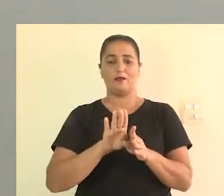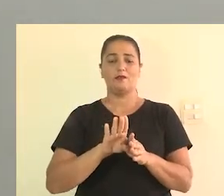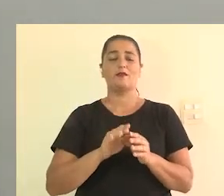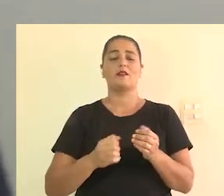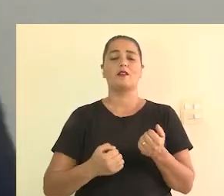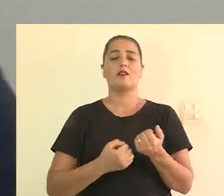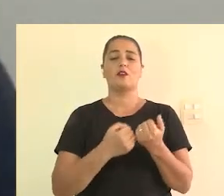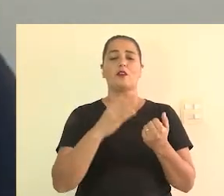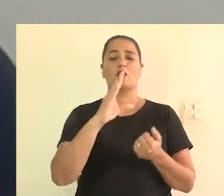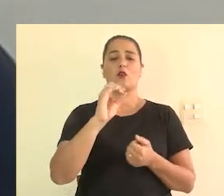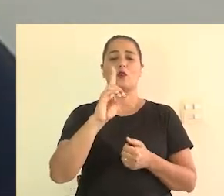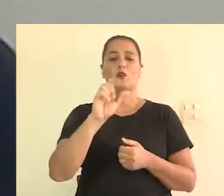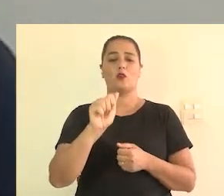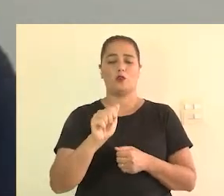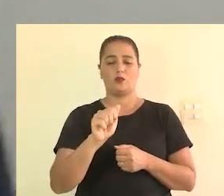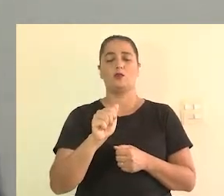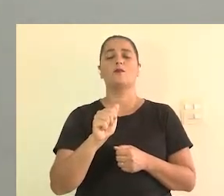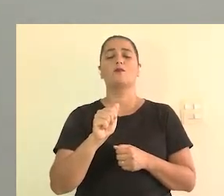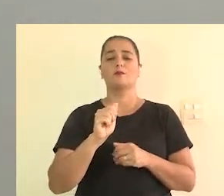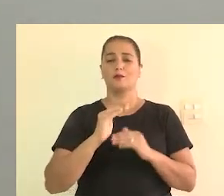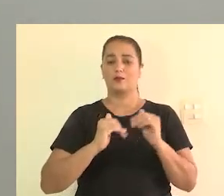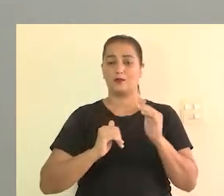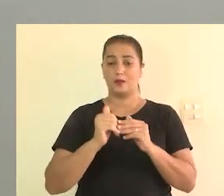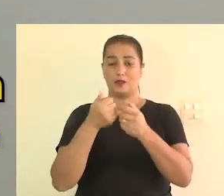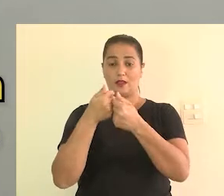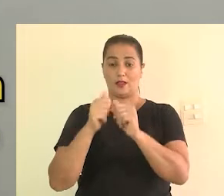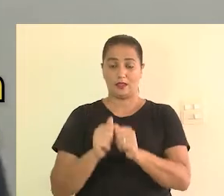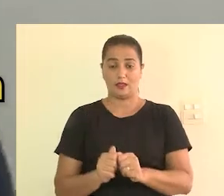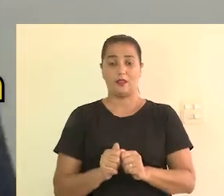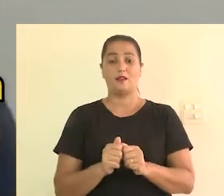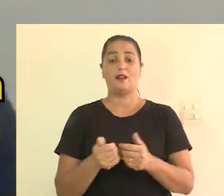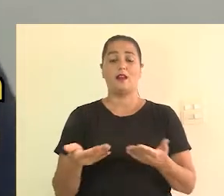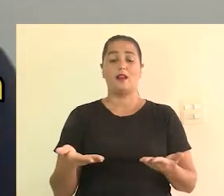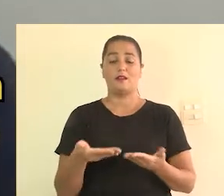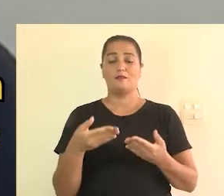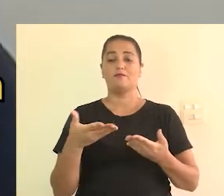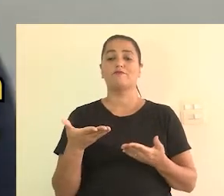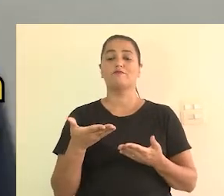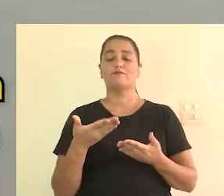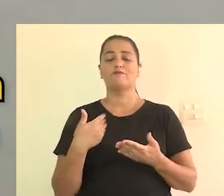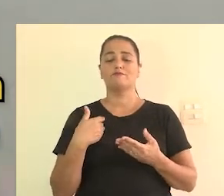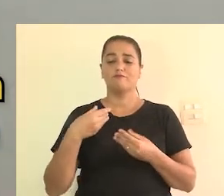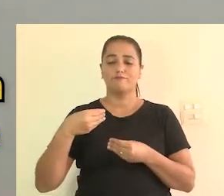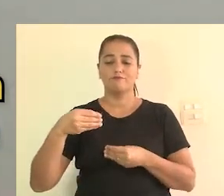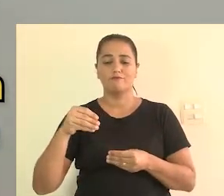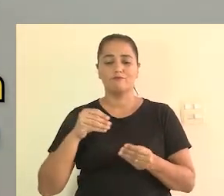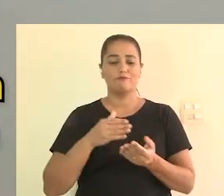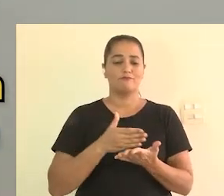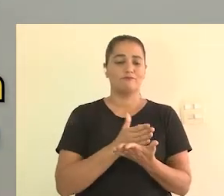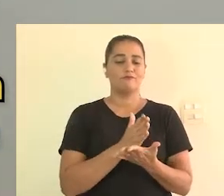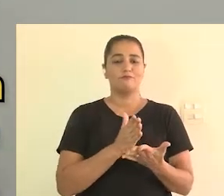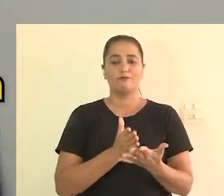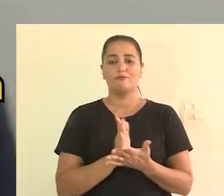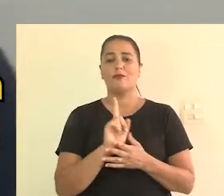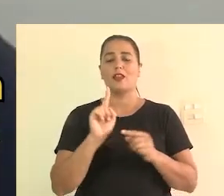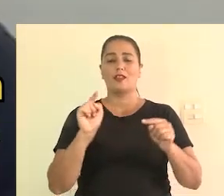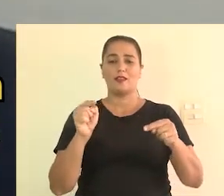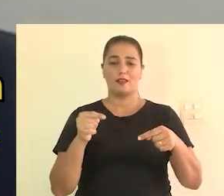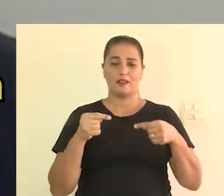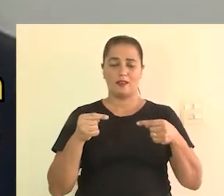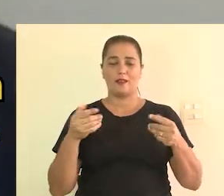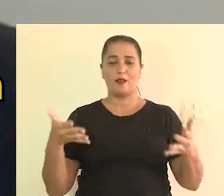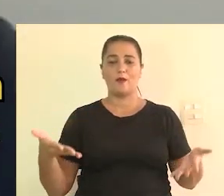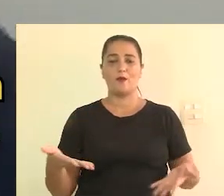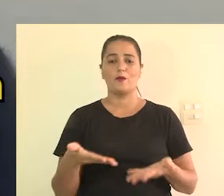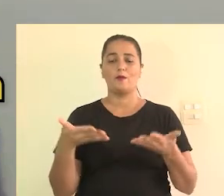E tem o apoio da CODA, Produções Artísticas. Então, eu estou aqui para mediar essa mesa que tem como tema o